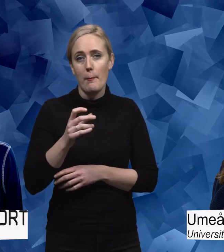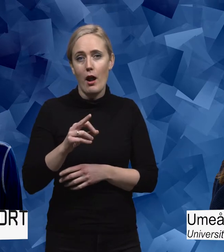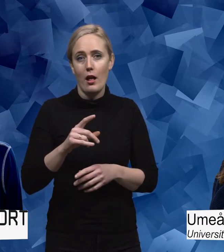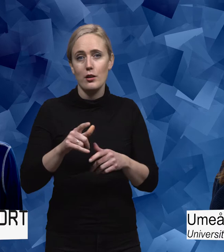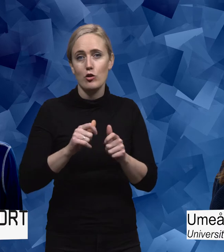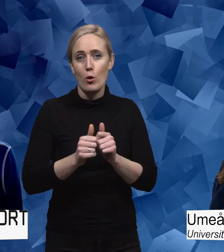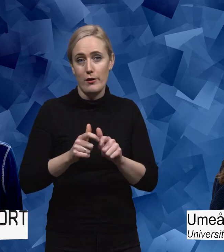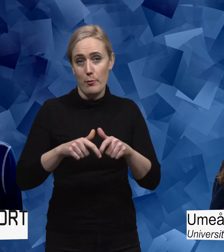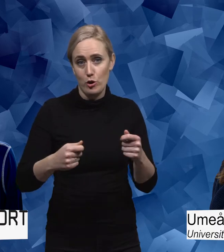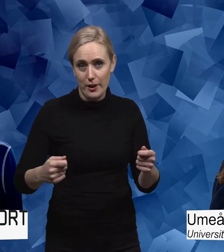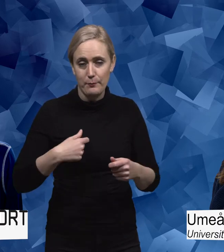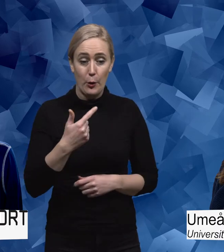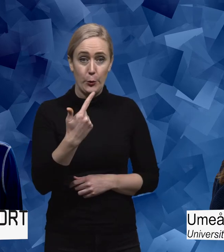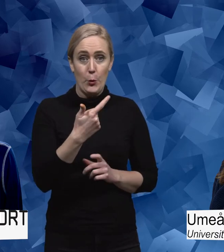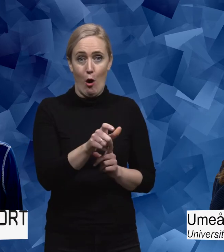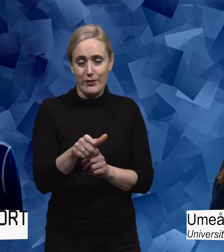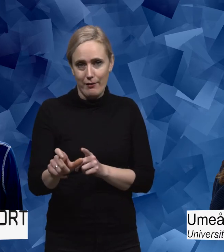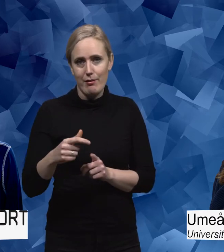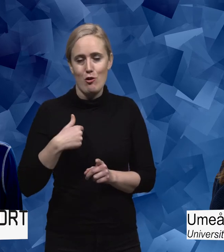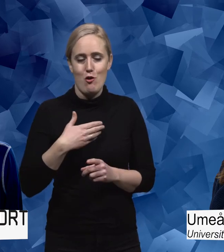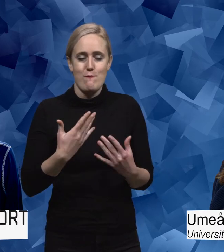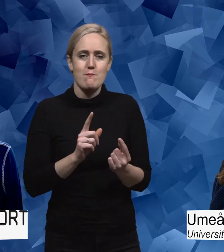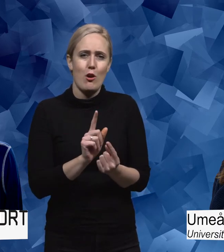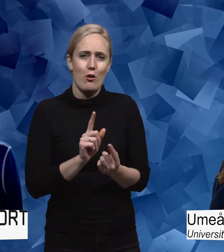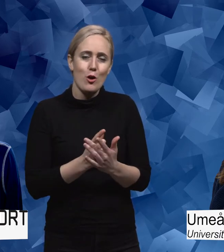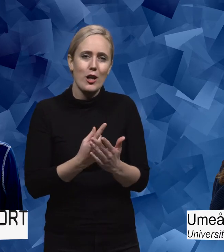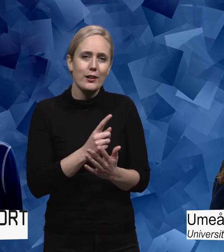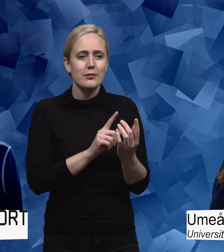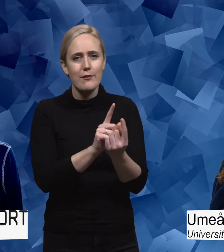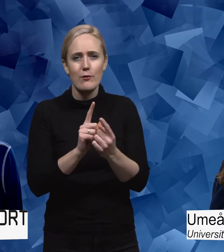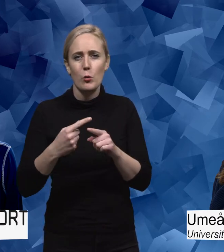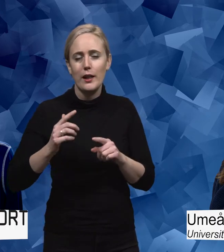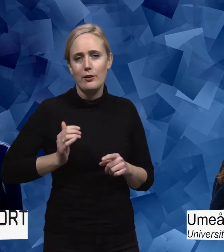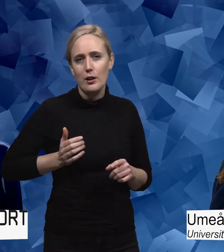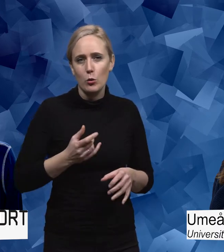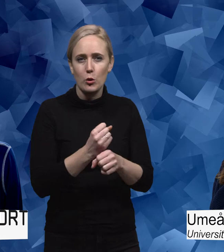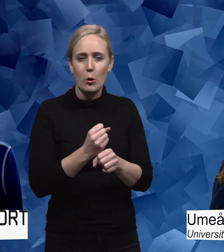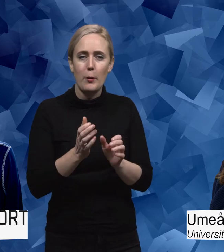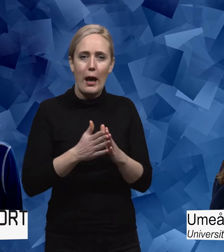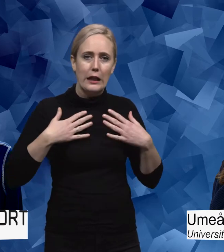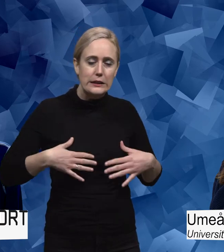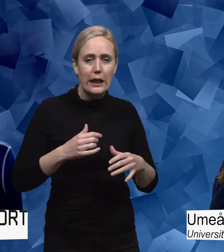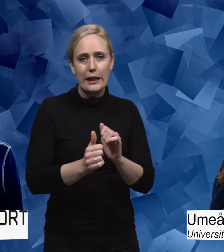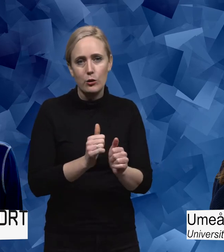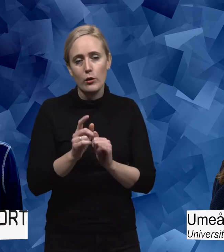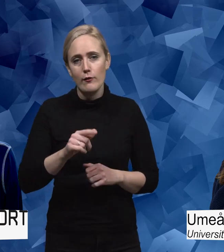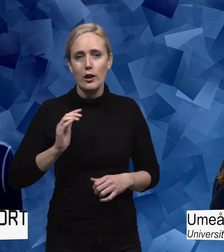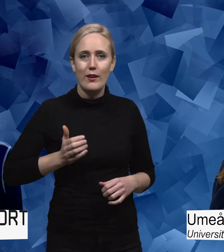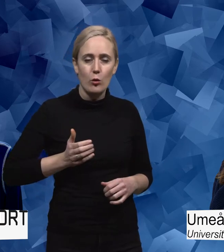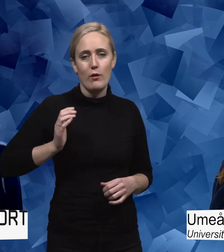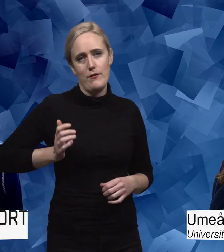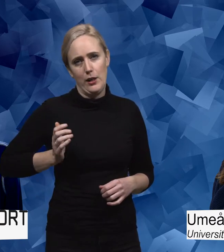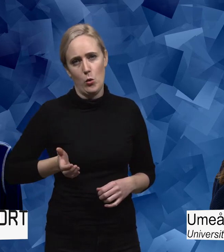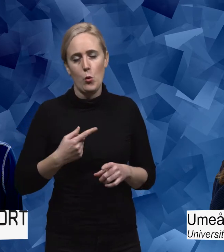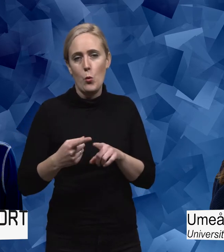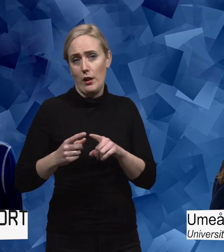Svenska Parasportförbundet. I sju avsnitt har jag fått den stora äran att prata med kvinnor som på olika sätt arbetar med hälsa eller idrott för